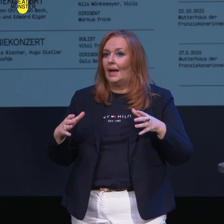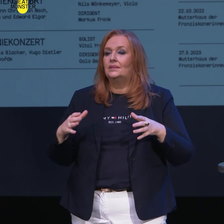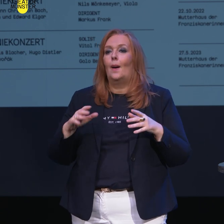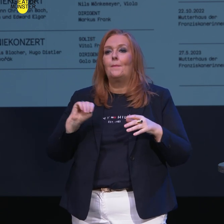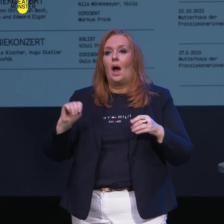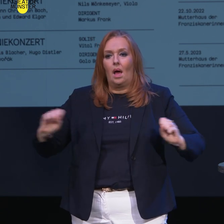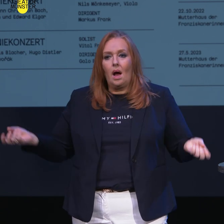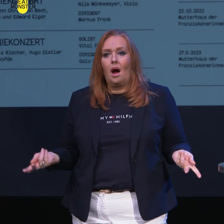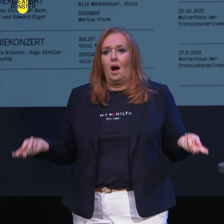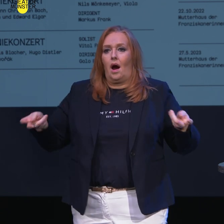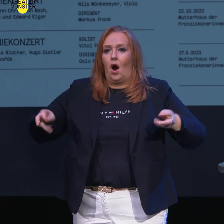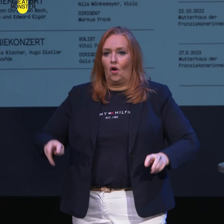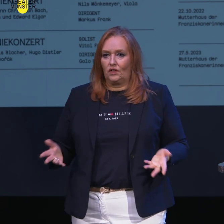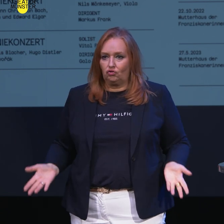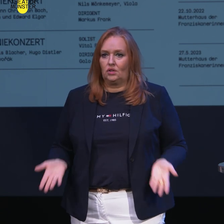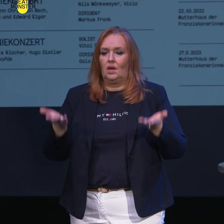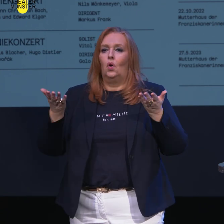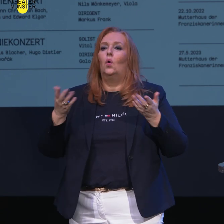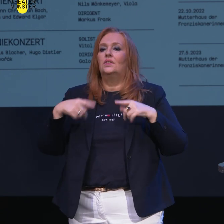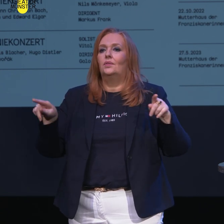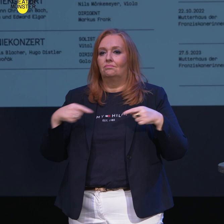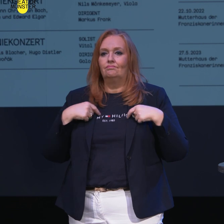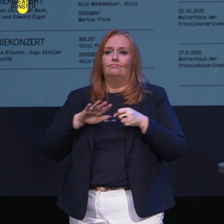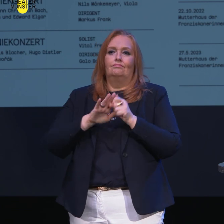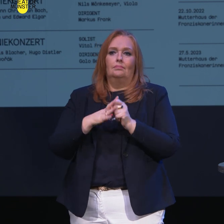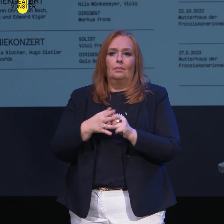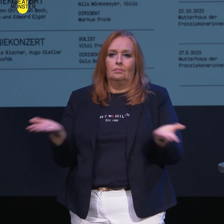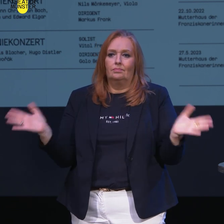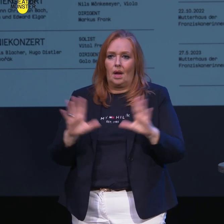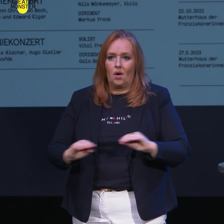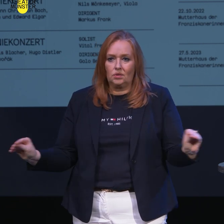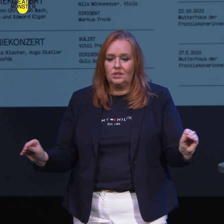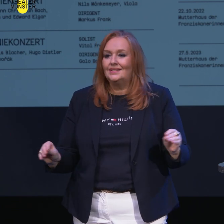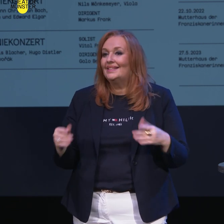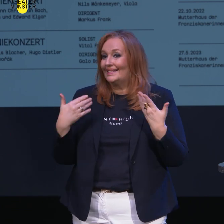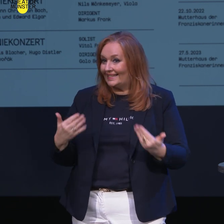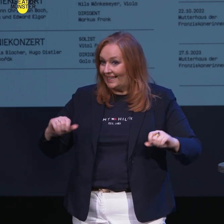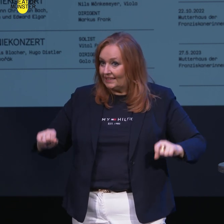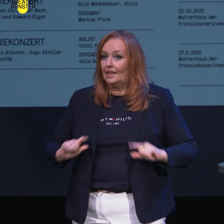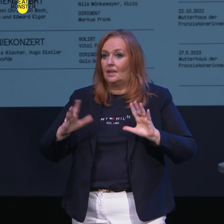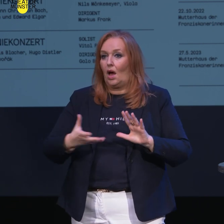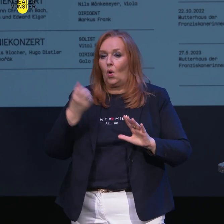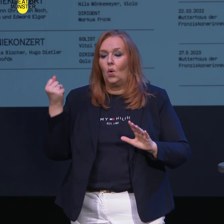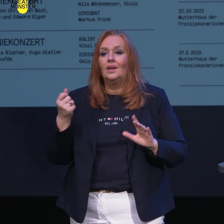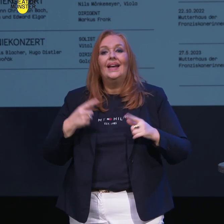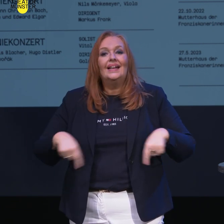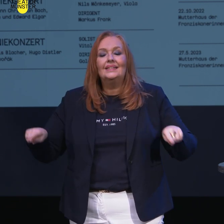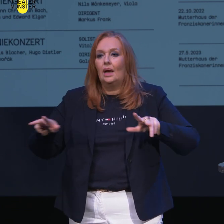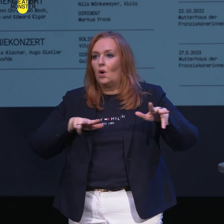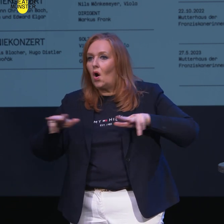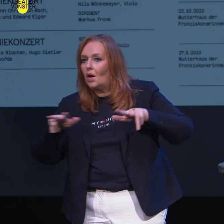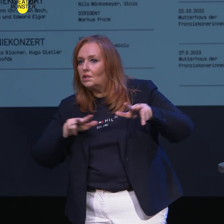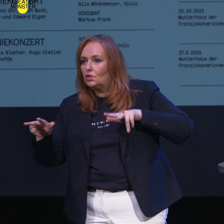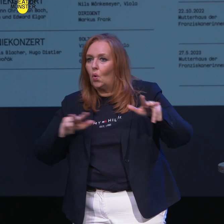spielen. Auch das fiel der Corona-Epidemie zum Opfer. Und wir haben den gesamten organisatorischen